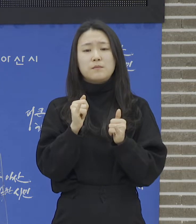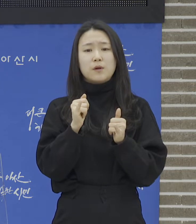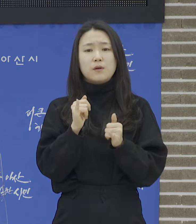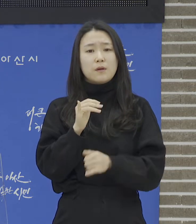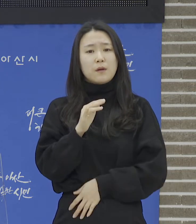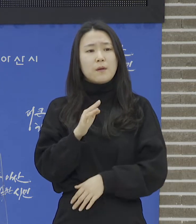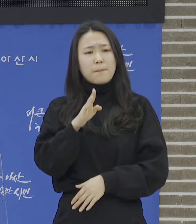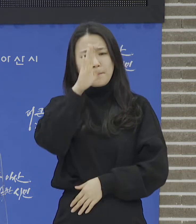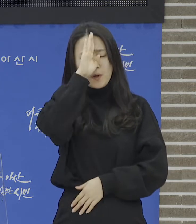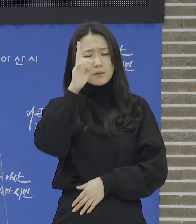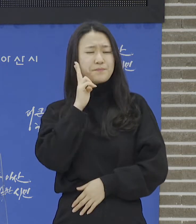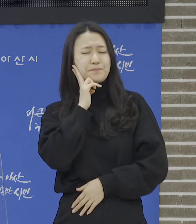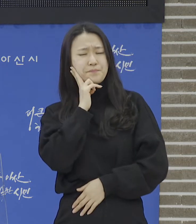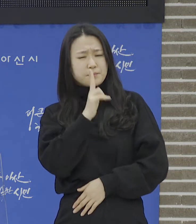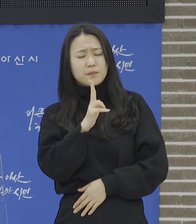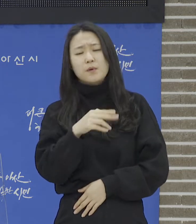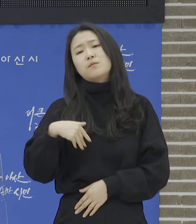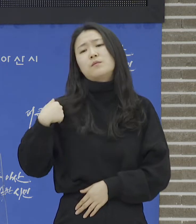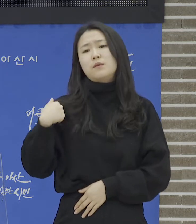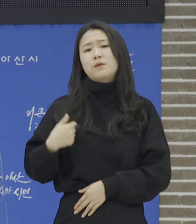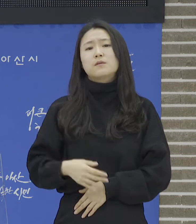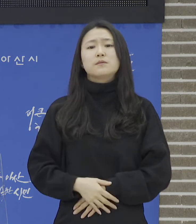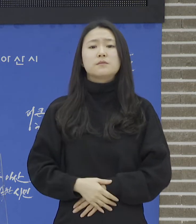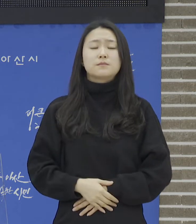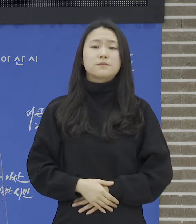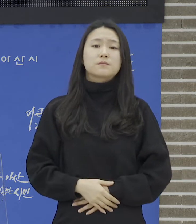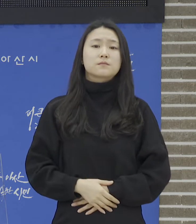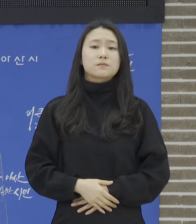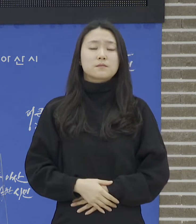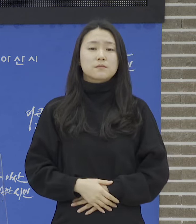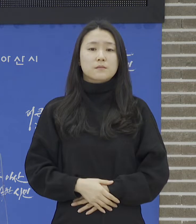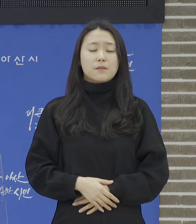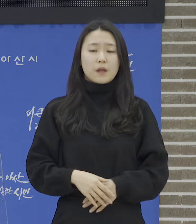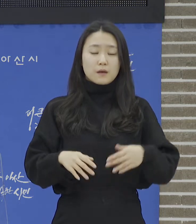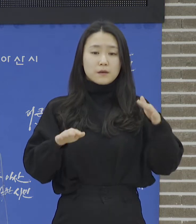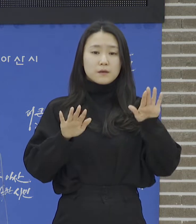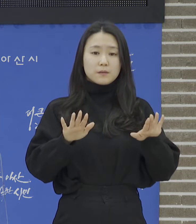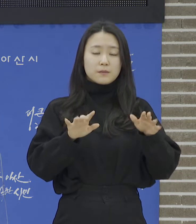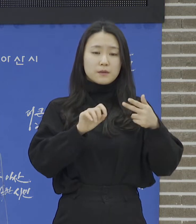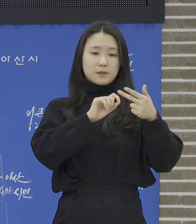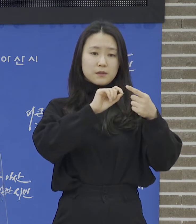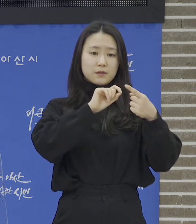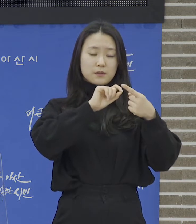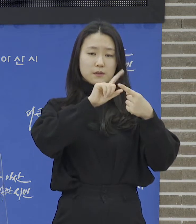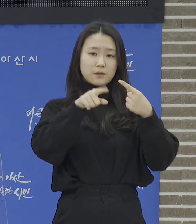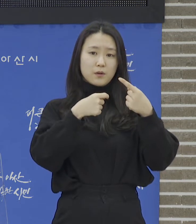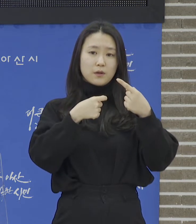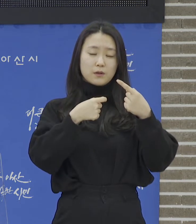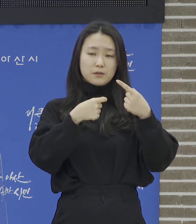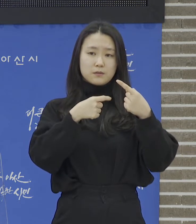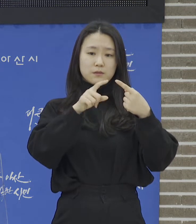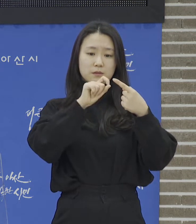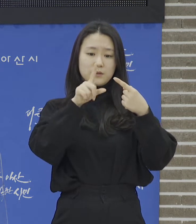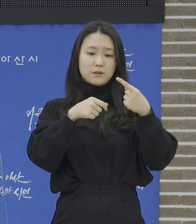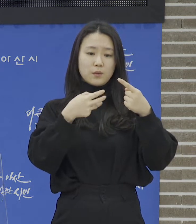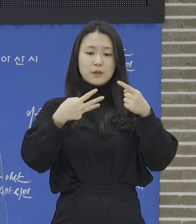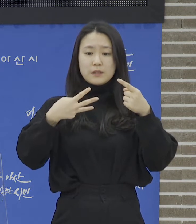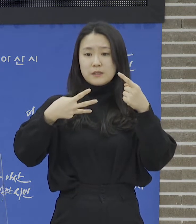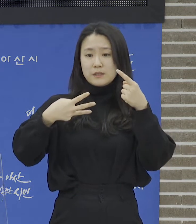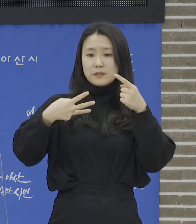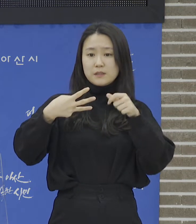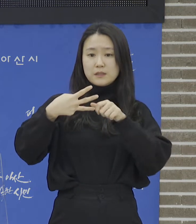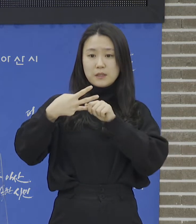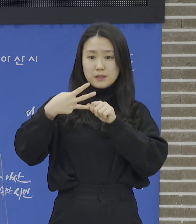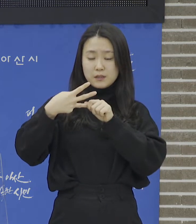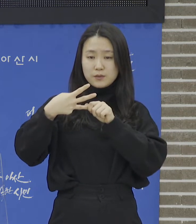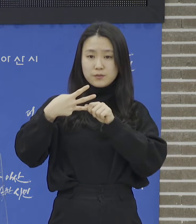가능성이 있습니다. 최근 1월 셋째 주 국내 확진자의 오미크론 변이 검출률이